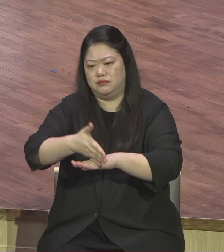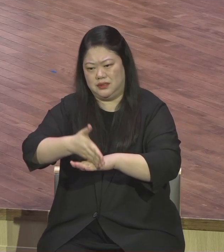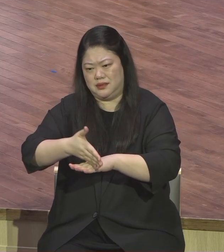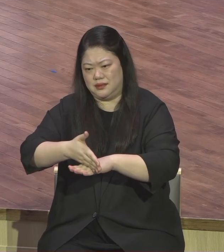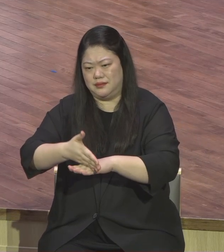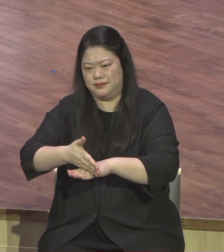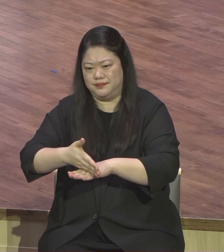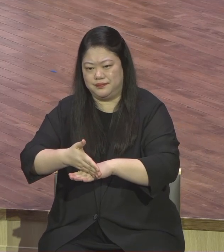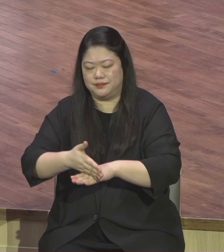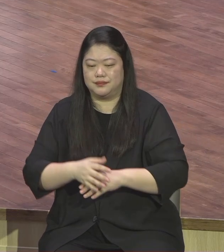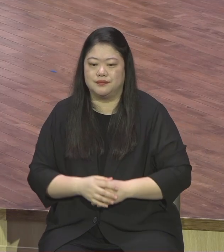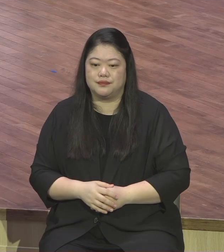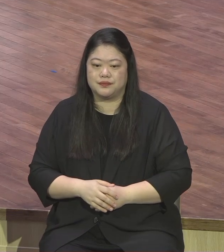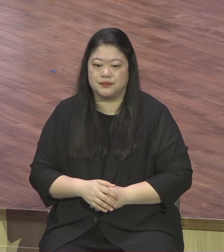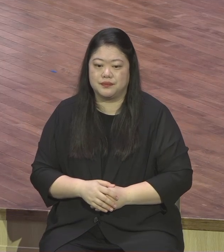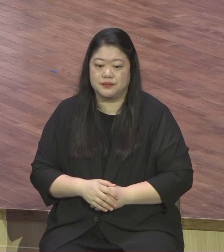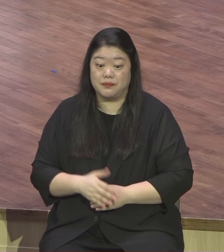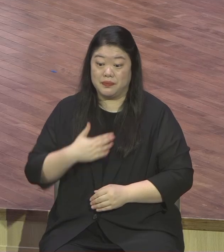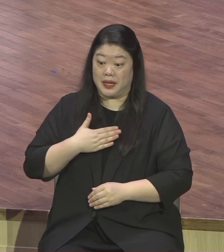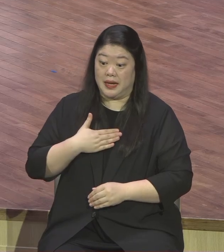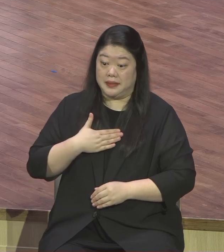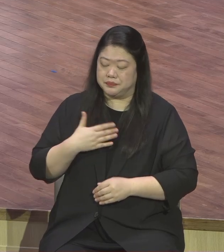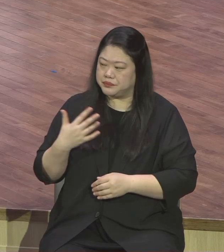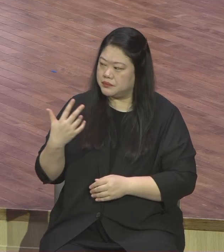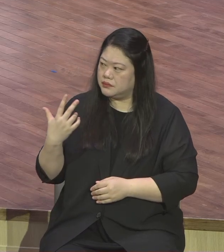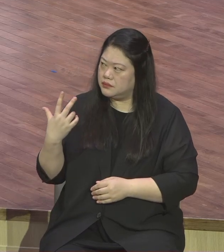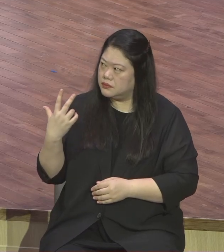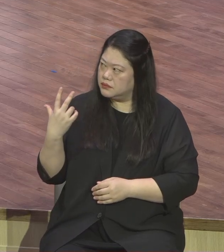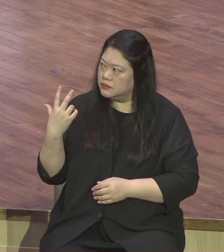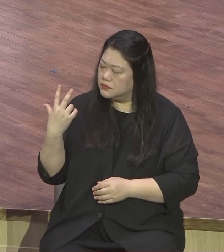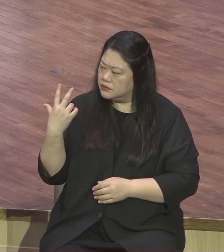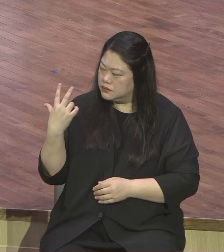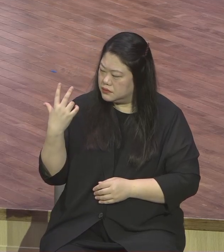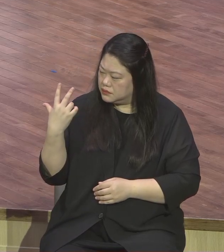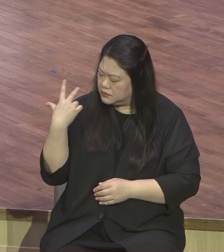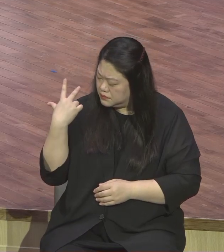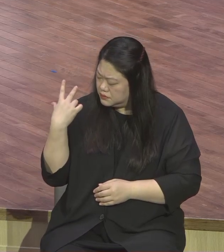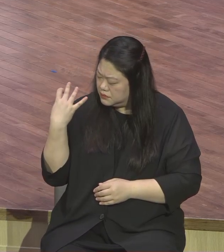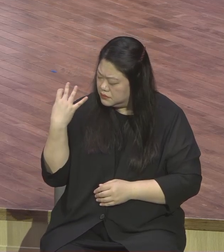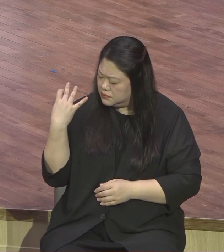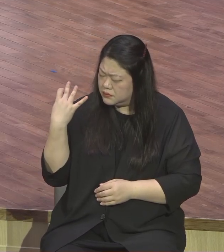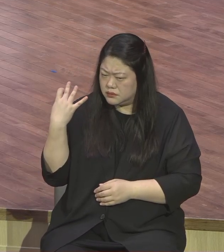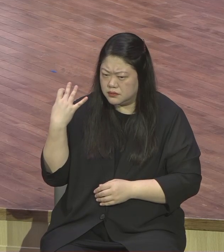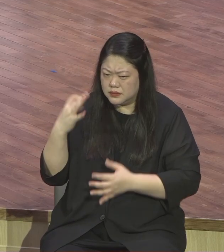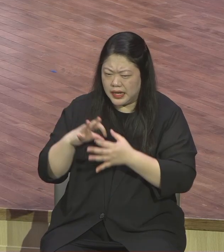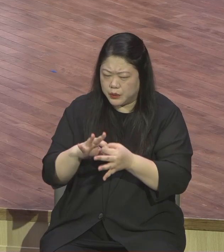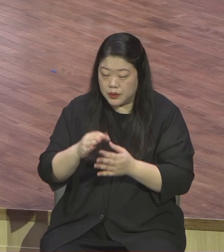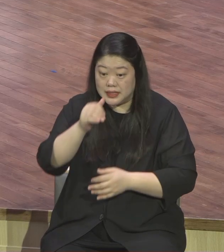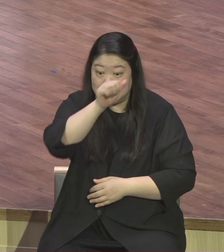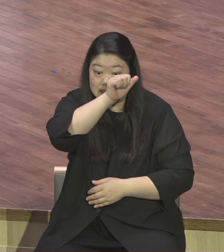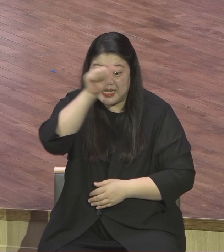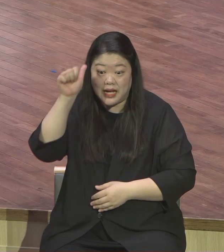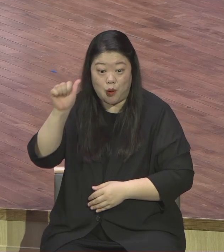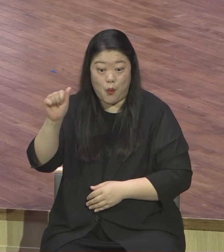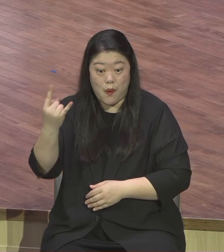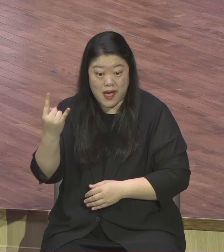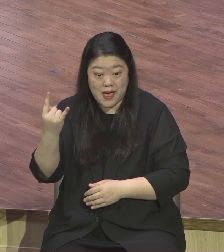처음으로 장로의 기도회를 이렇게 모니터로 보고 있습니다 보고 있는데 나는 뭐 그렇게